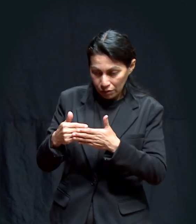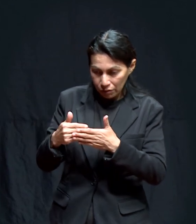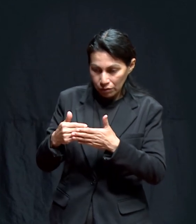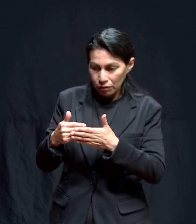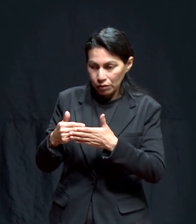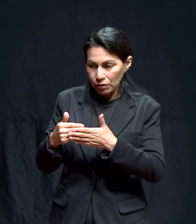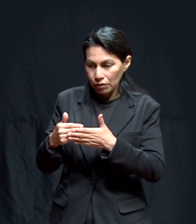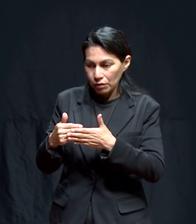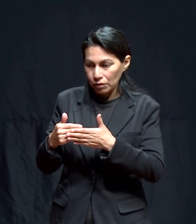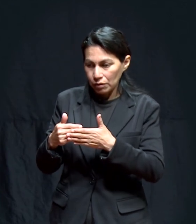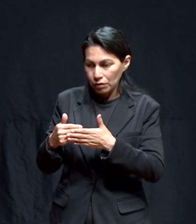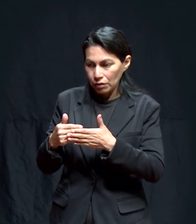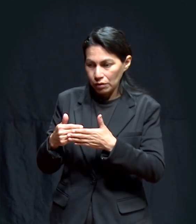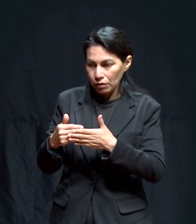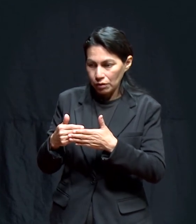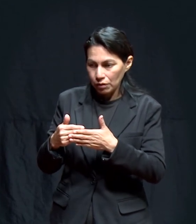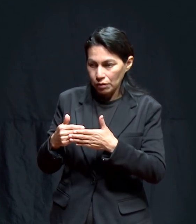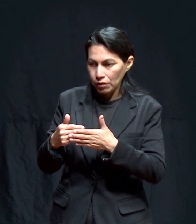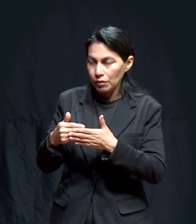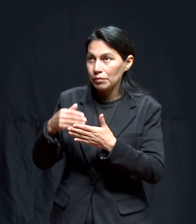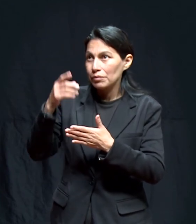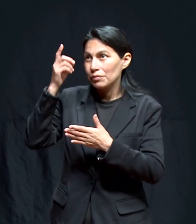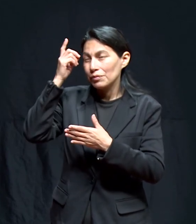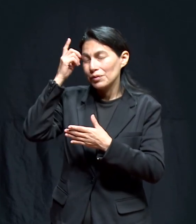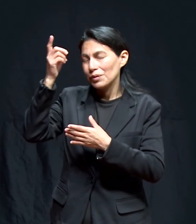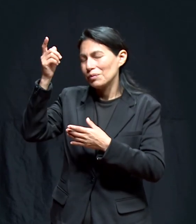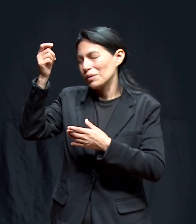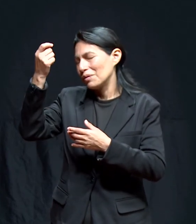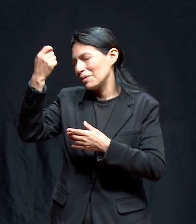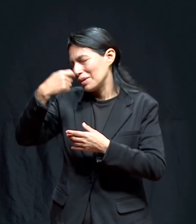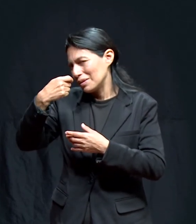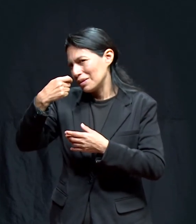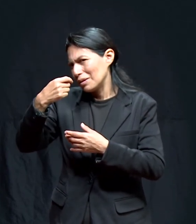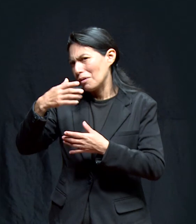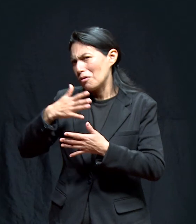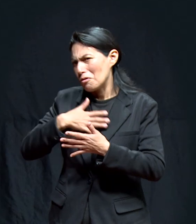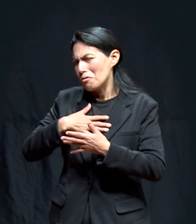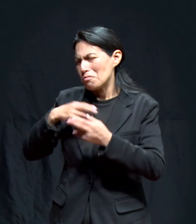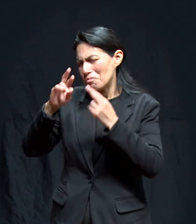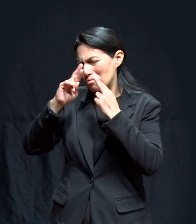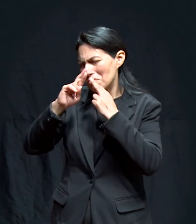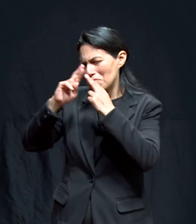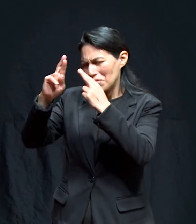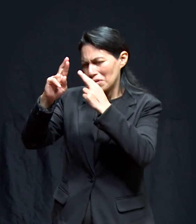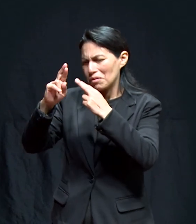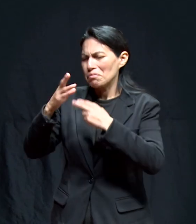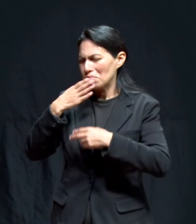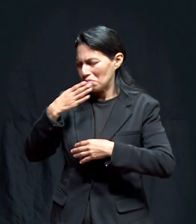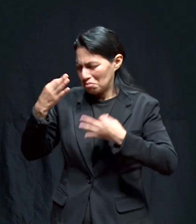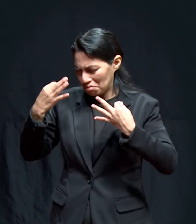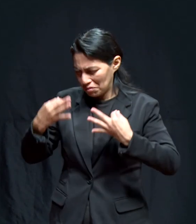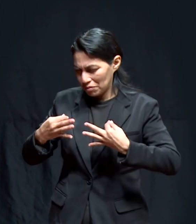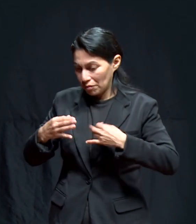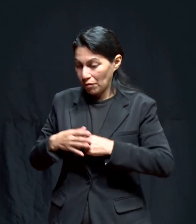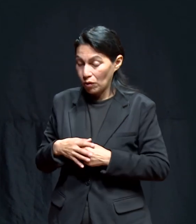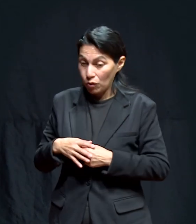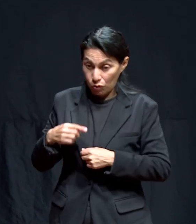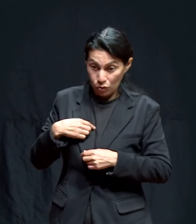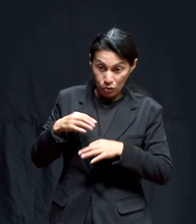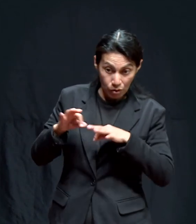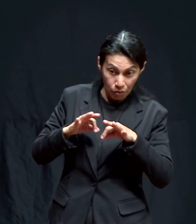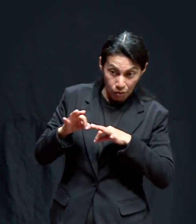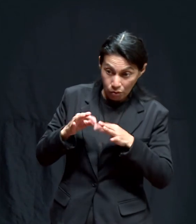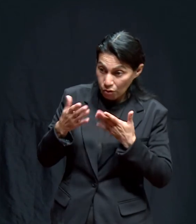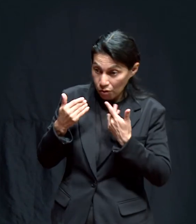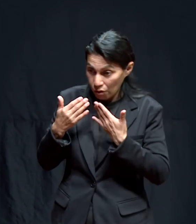hasta hoy no me he sentido defraudada de mi padre amén gloria a Dios cuando ya no